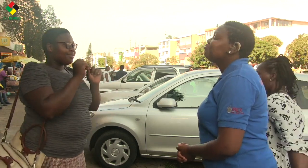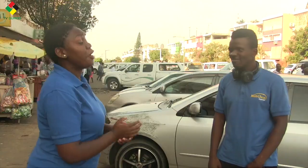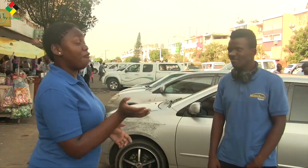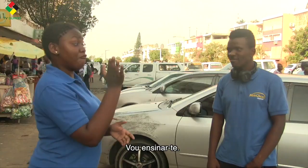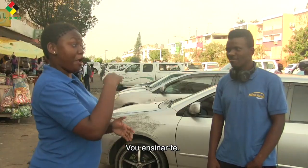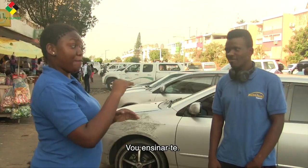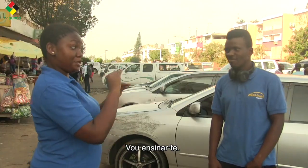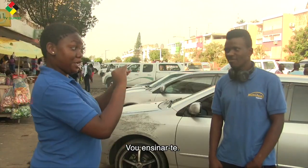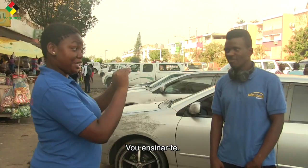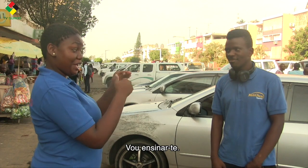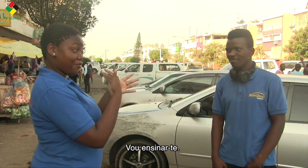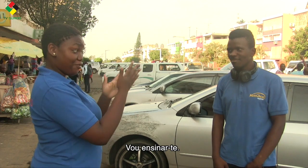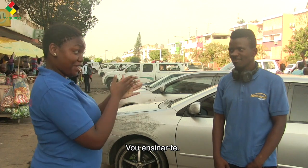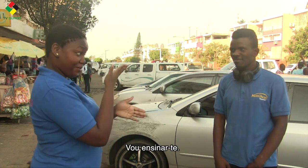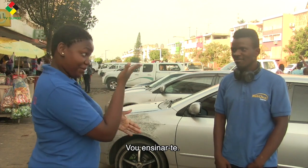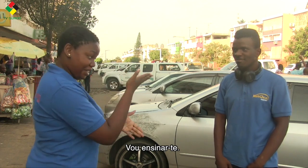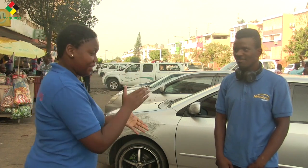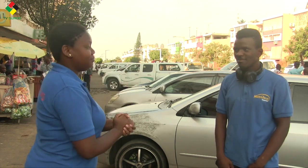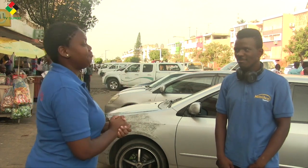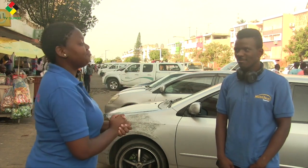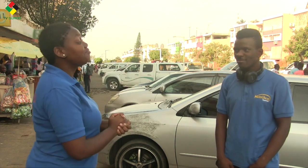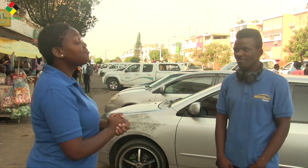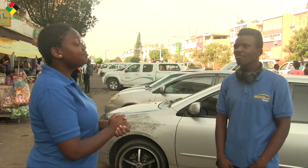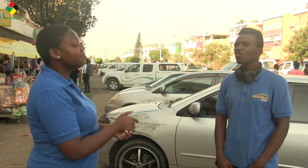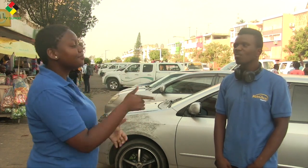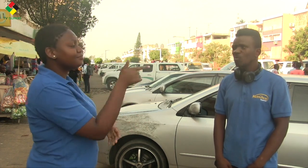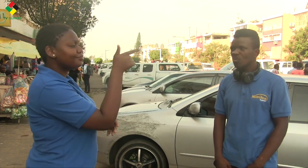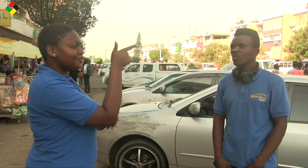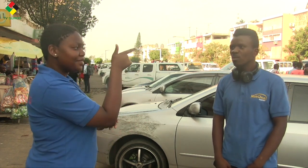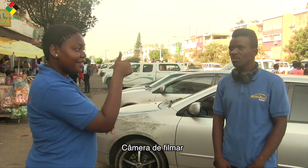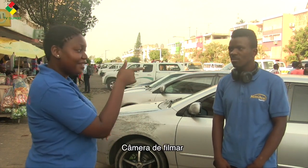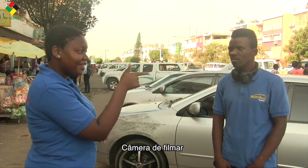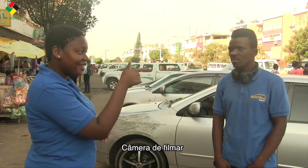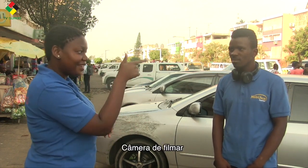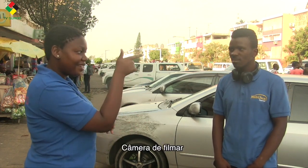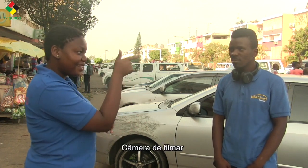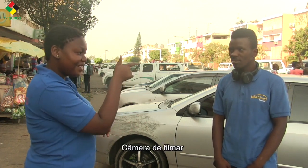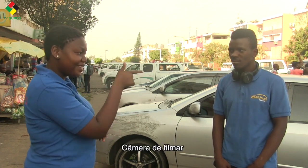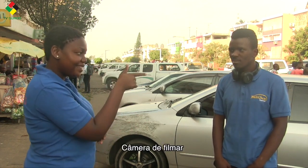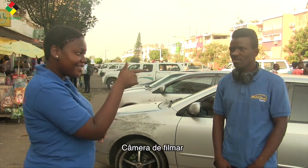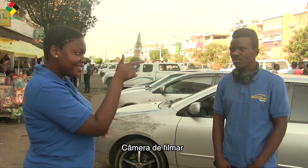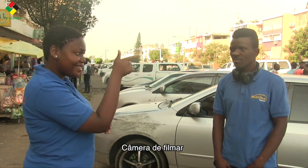Vou ensinar-te. Câmera de Filmar.